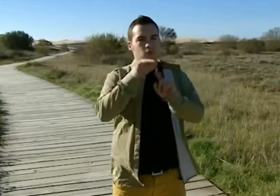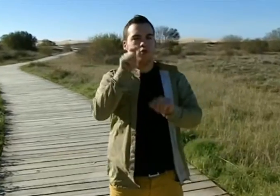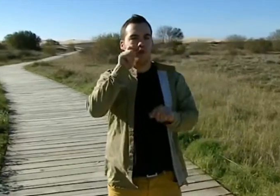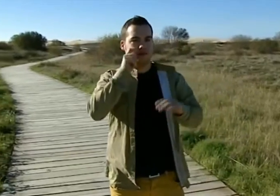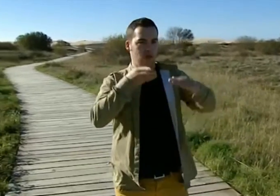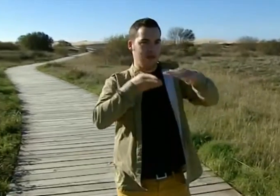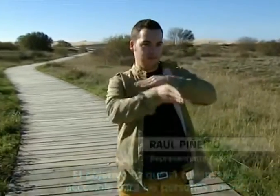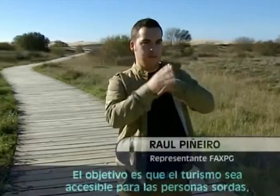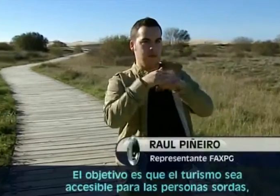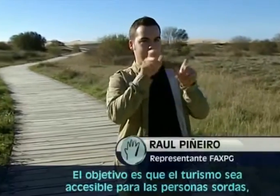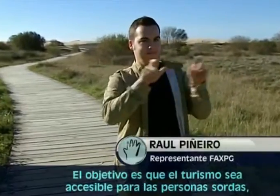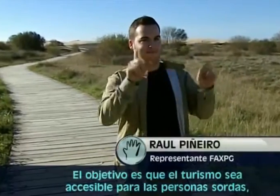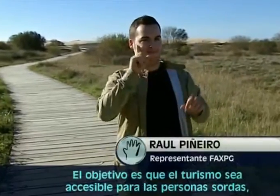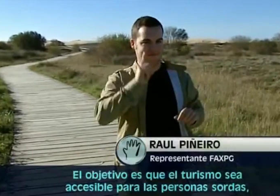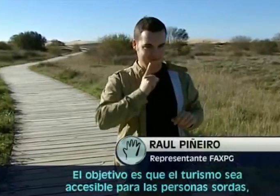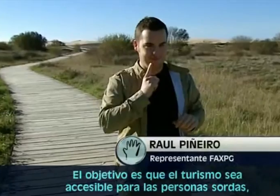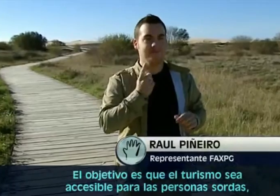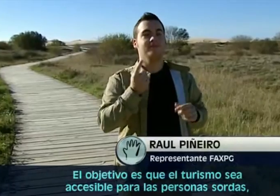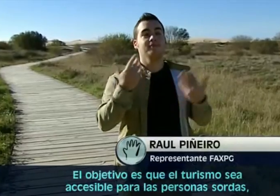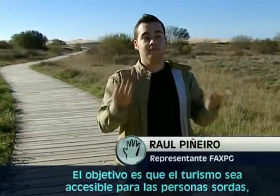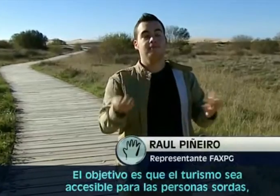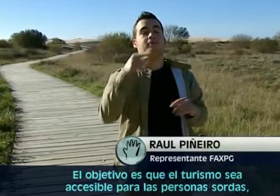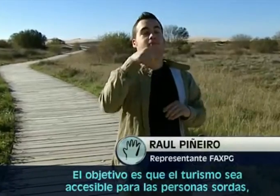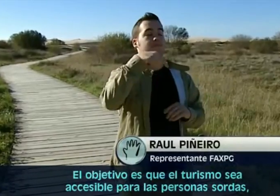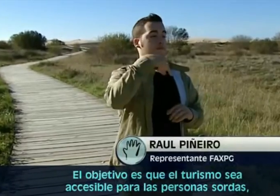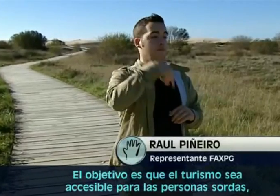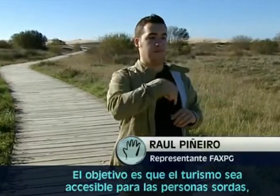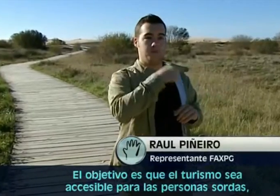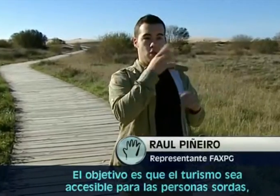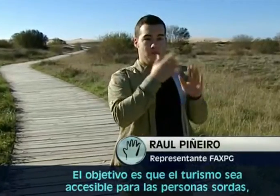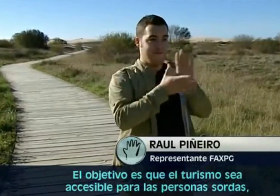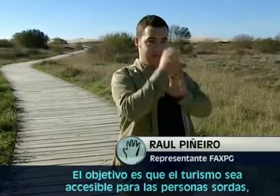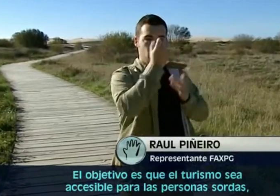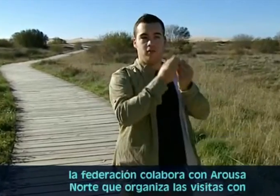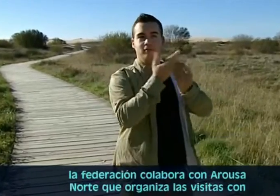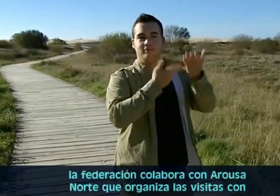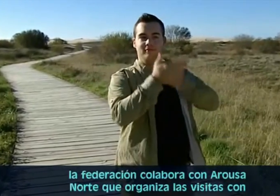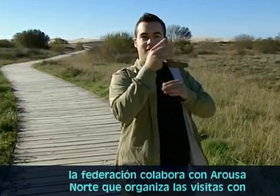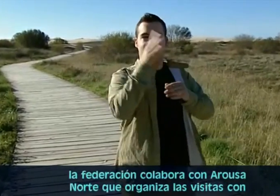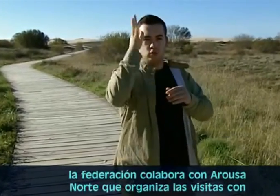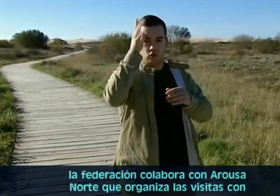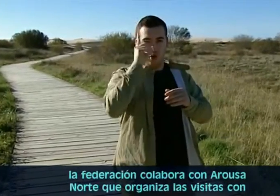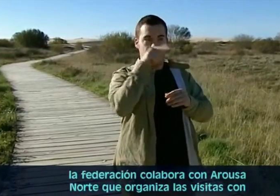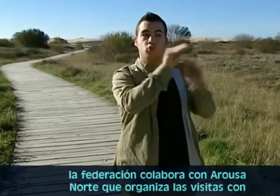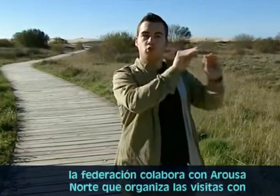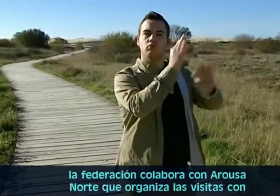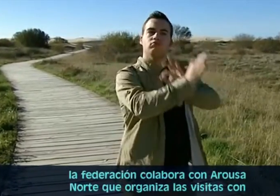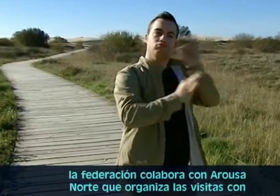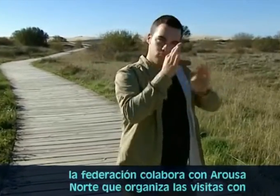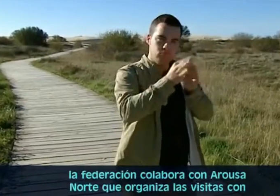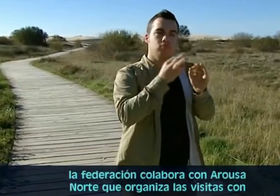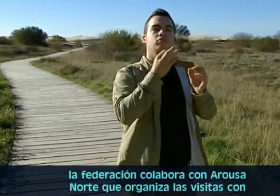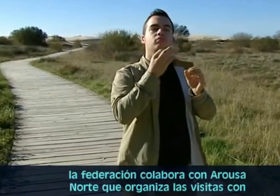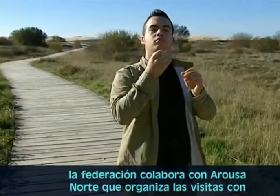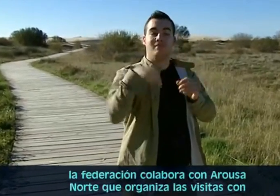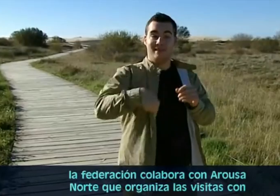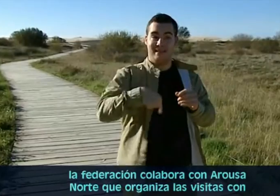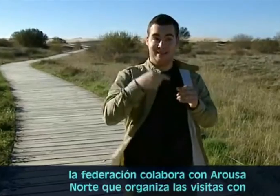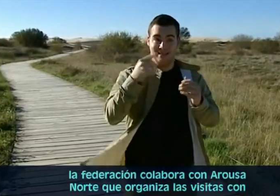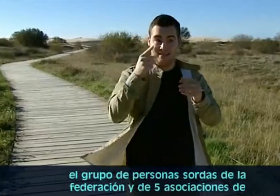El objetivo es que el turismo sea accesible para las personas sordas. La Federación colabora con Arousa Norte que organiza las visitas con el Grupo de